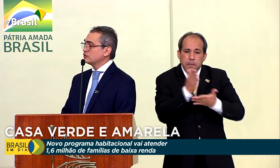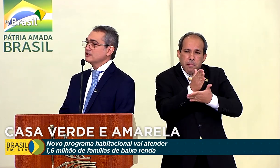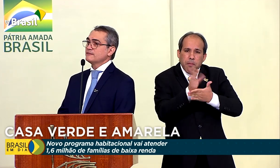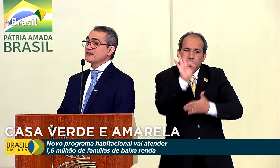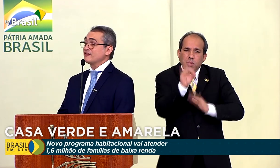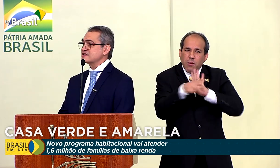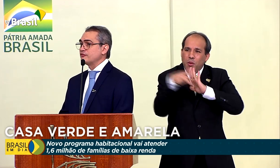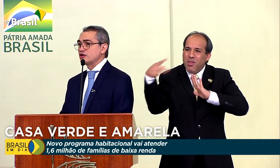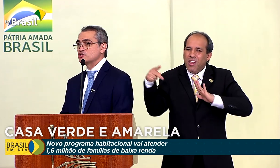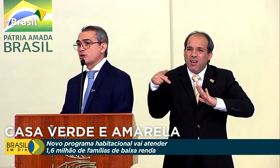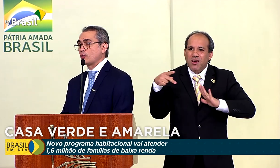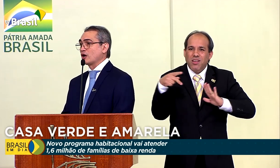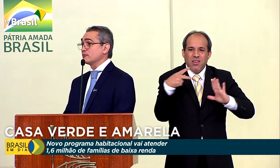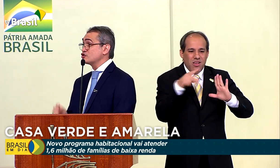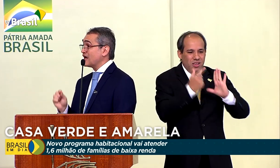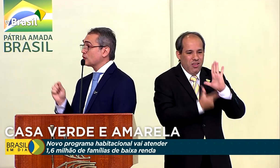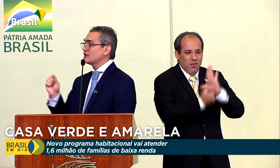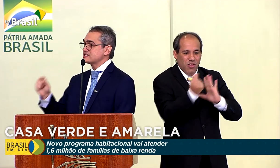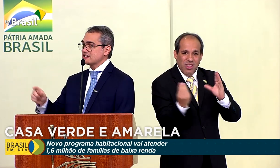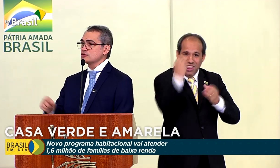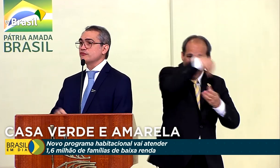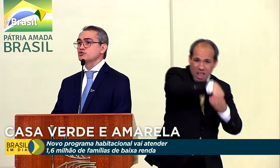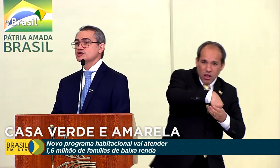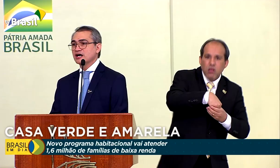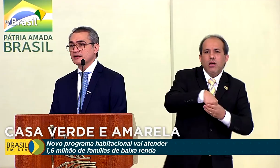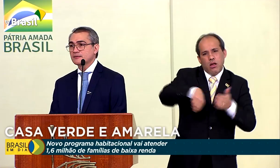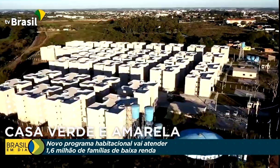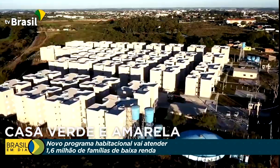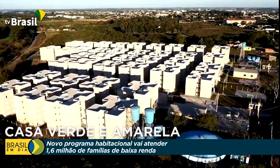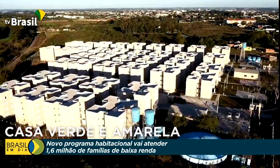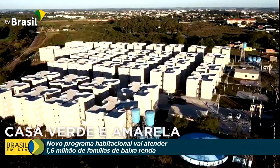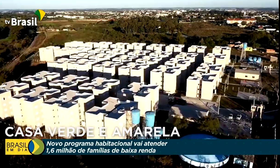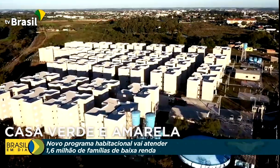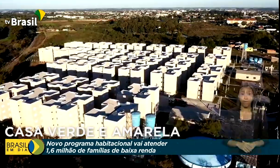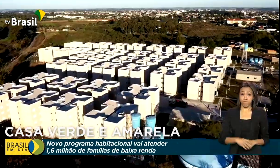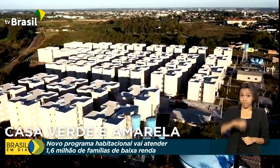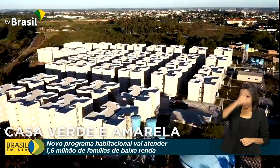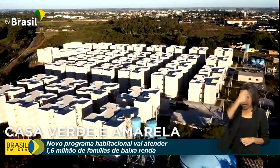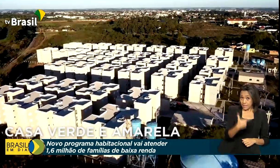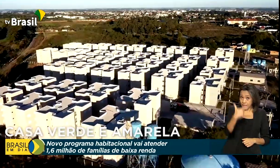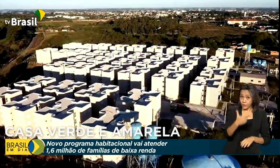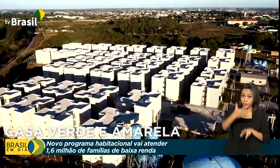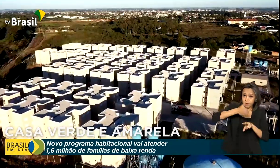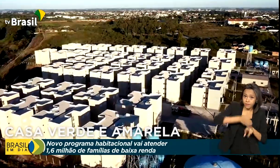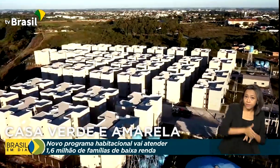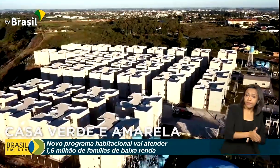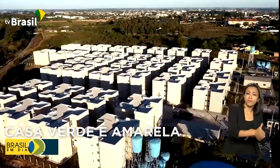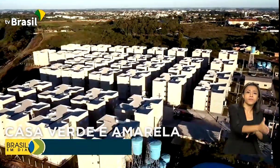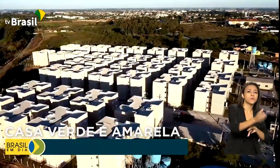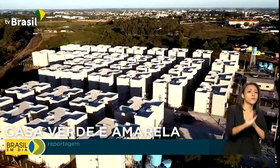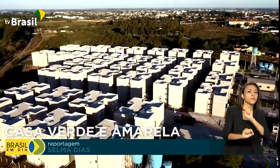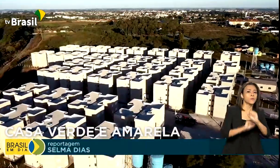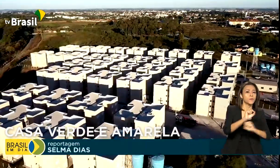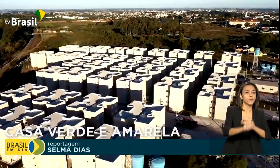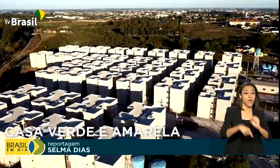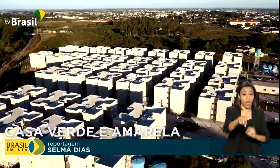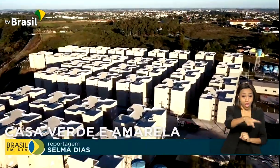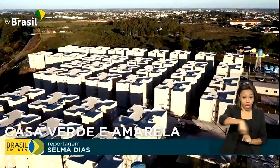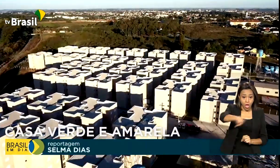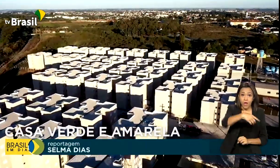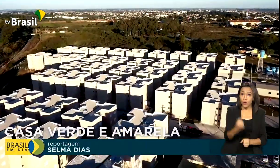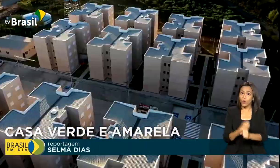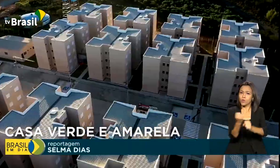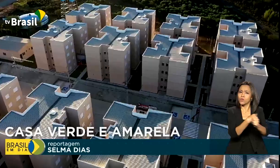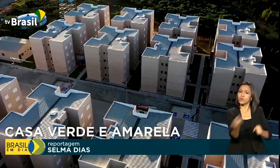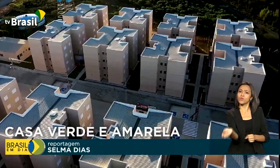para poder fazer frente ao programa de regularização fundiária. A segunda frente do Casa Verde e Amarela é a construção de